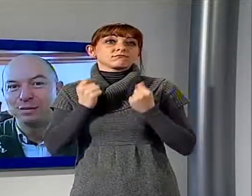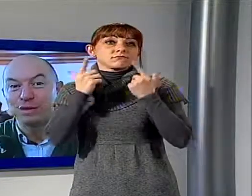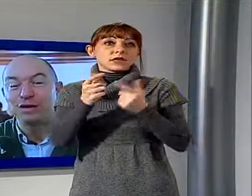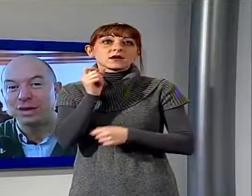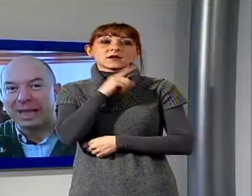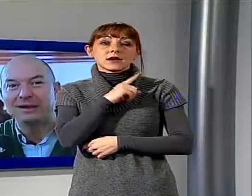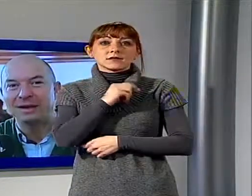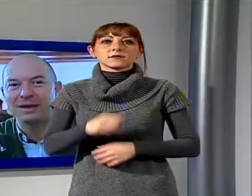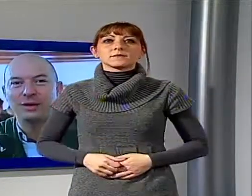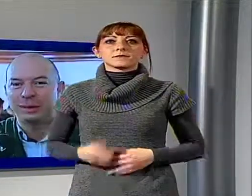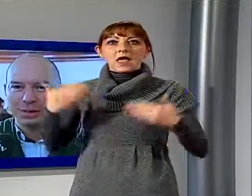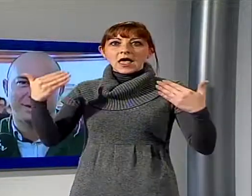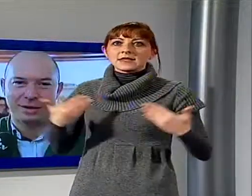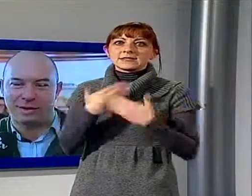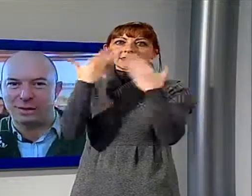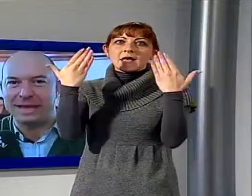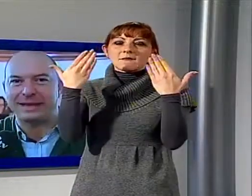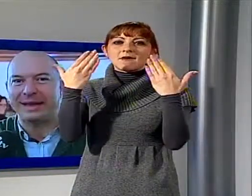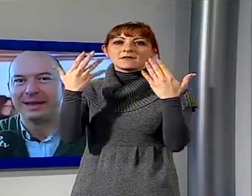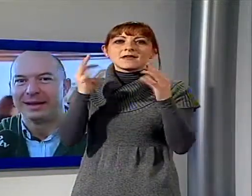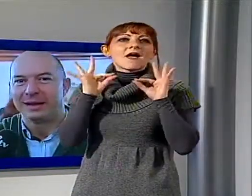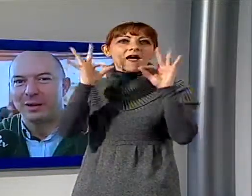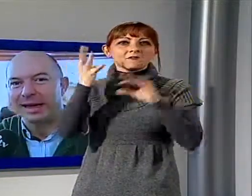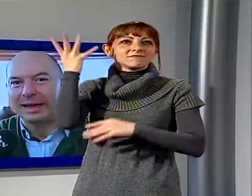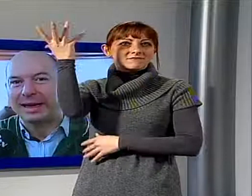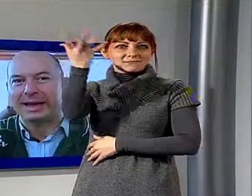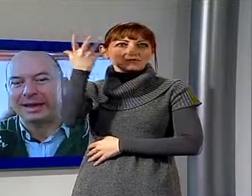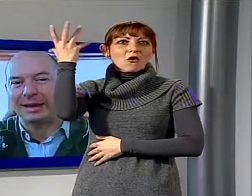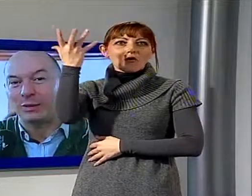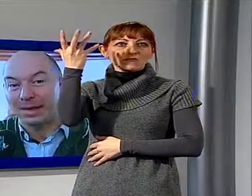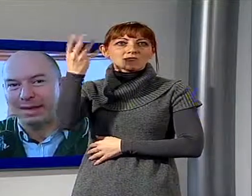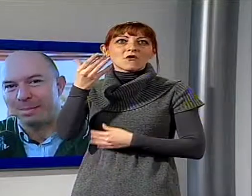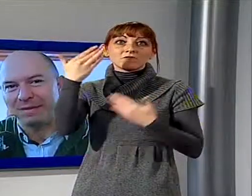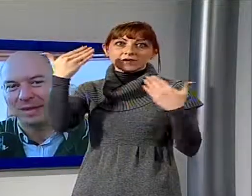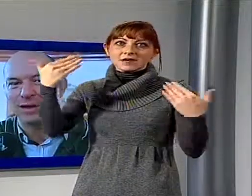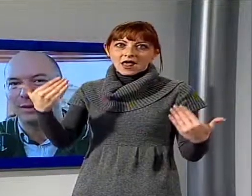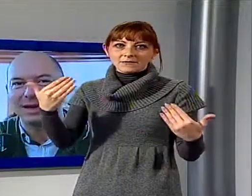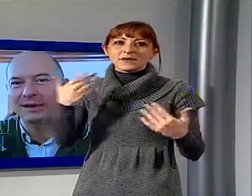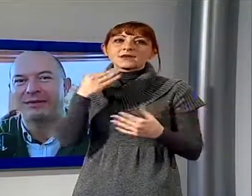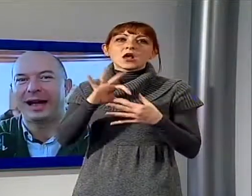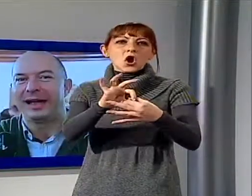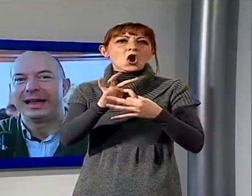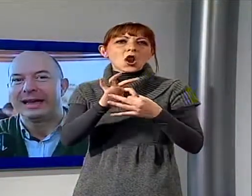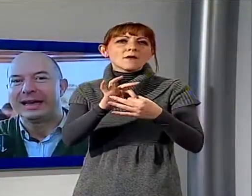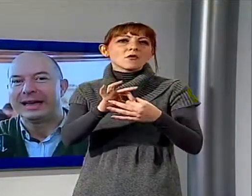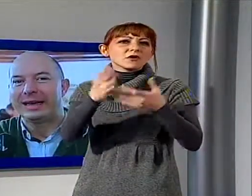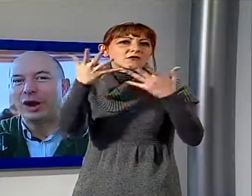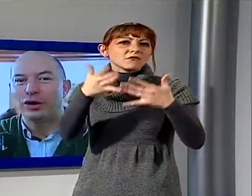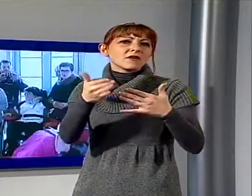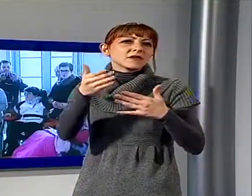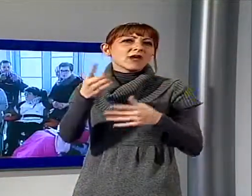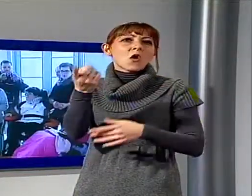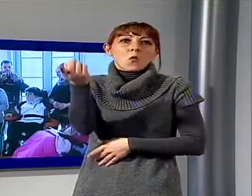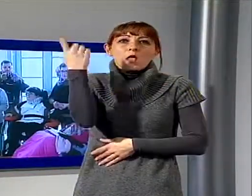un sogno nato in collaborazione con Le Comete qualche tempo fa circa un annetto fa e